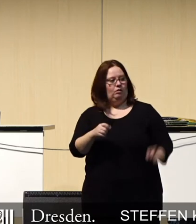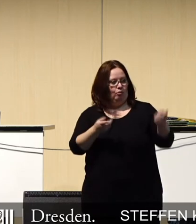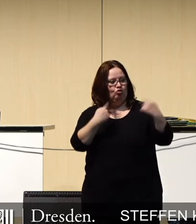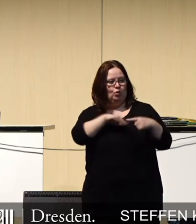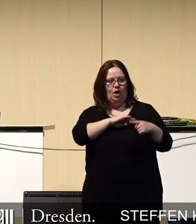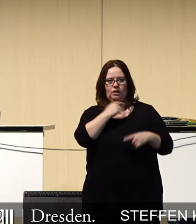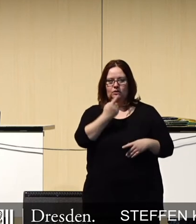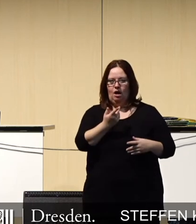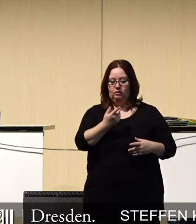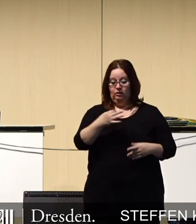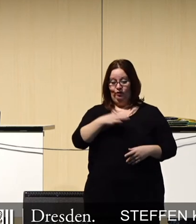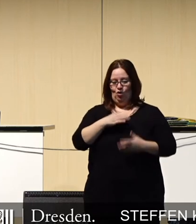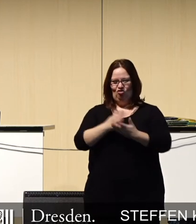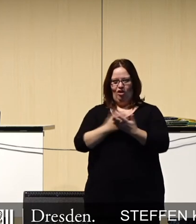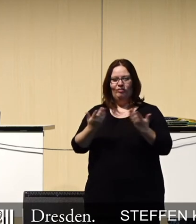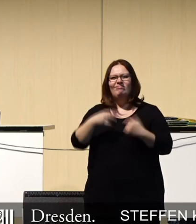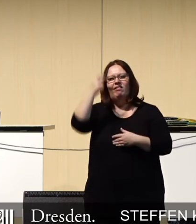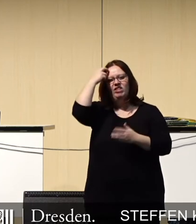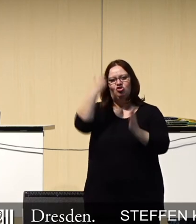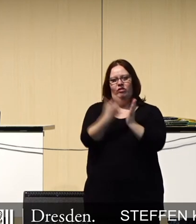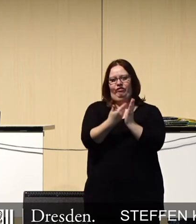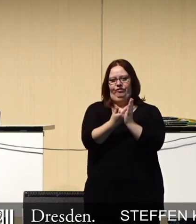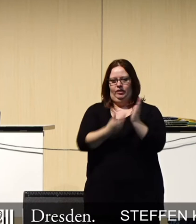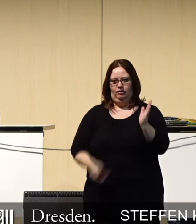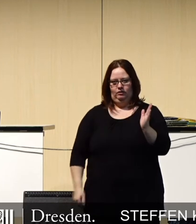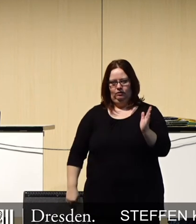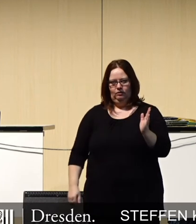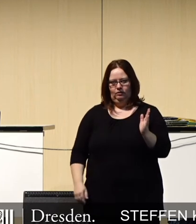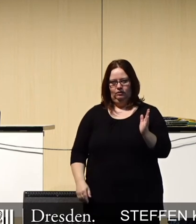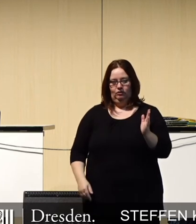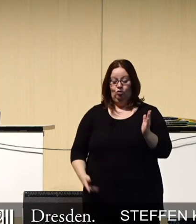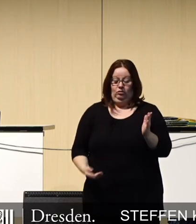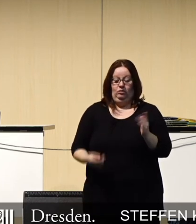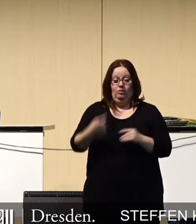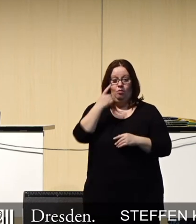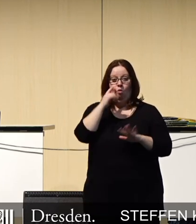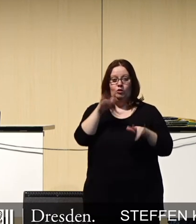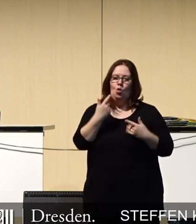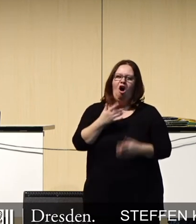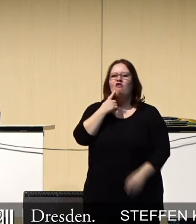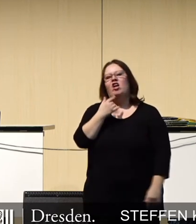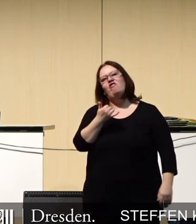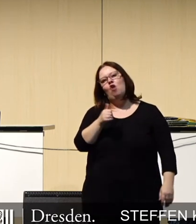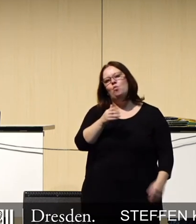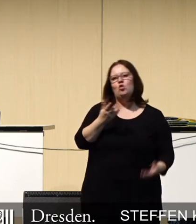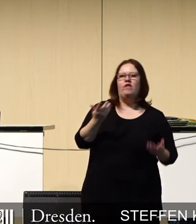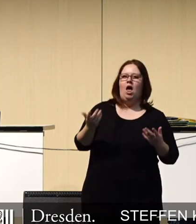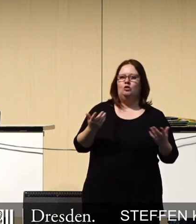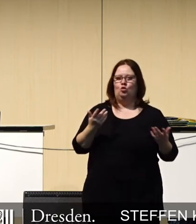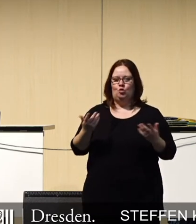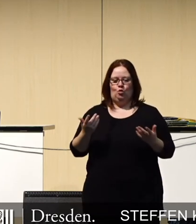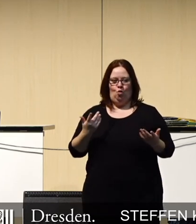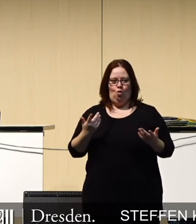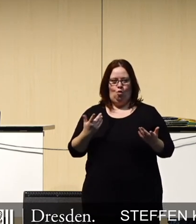es ja bereits gesagt, für uns entscheidend ist die Wissenschaft. Und da gilt es nicht den Vermutungen oder denjenigen, die